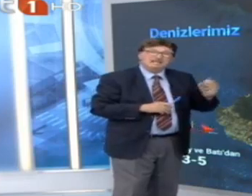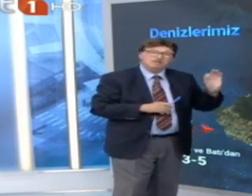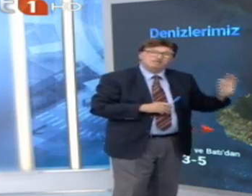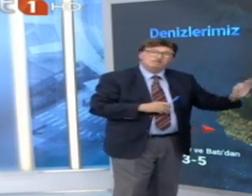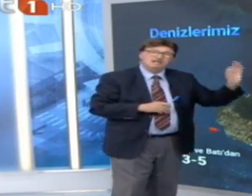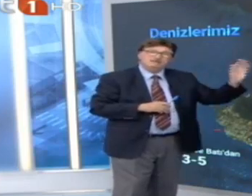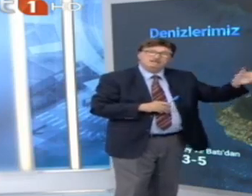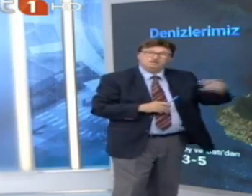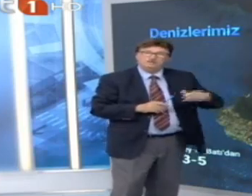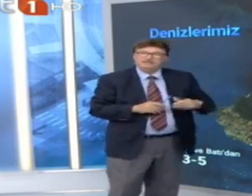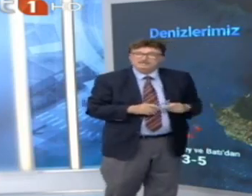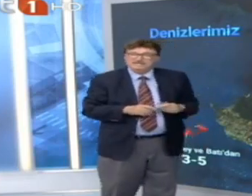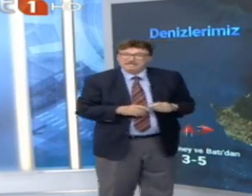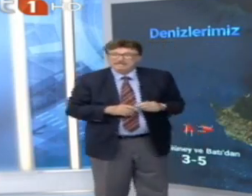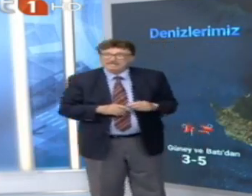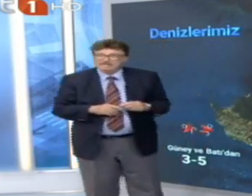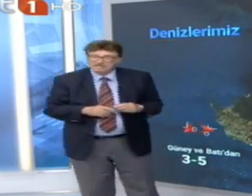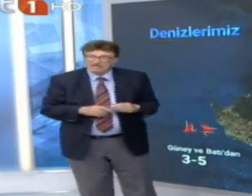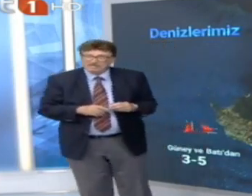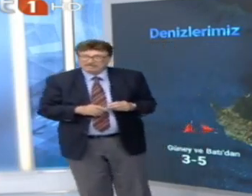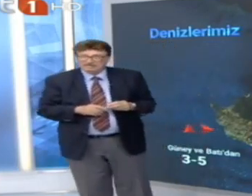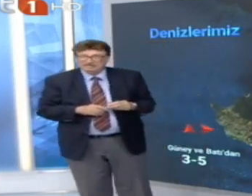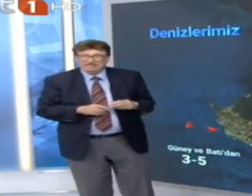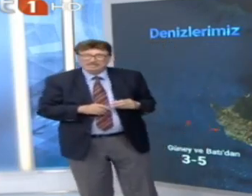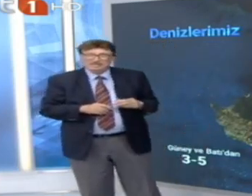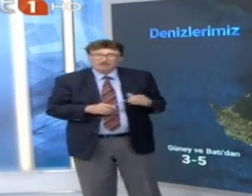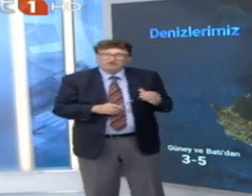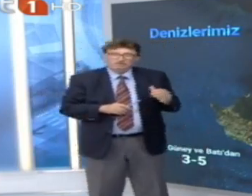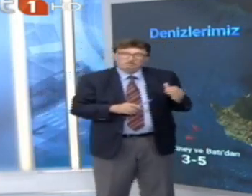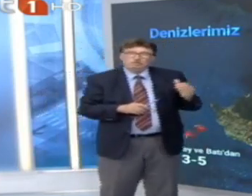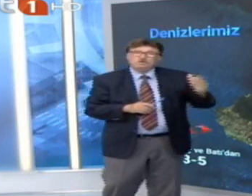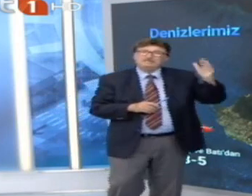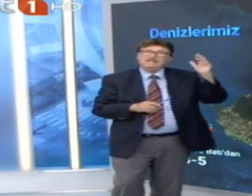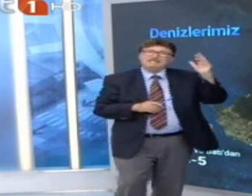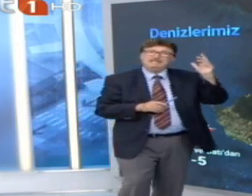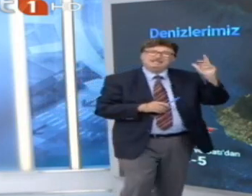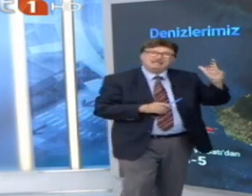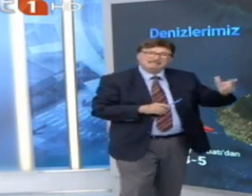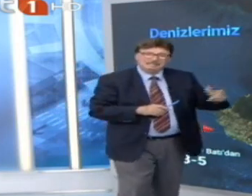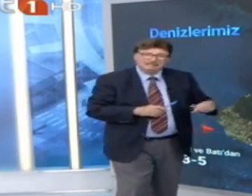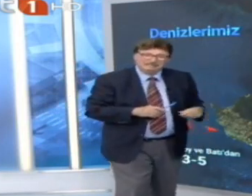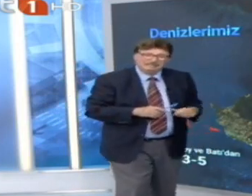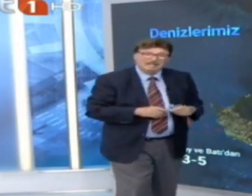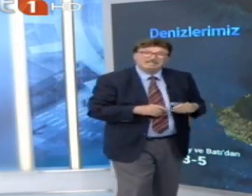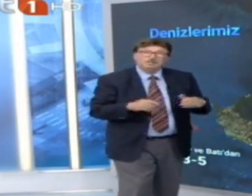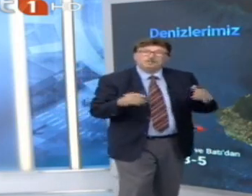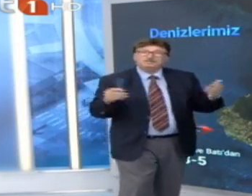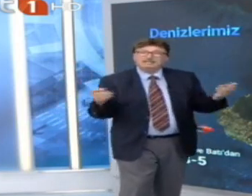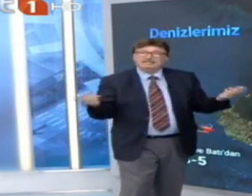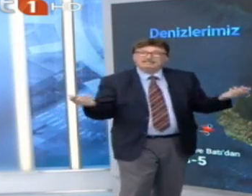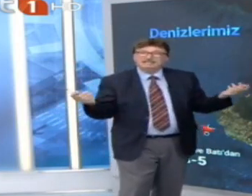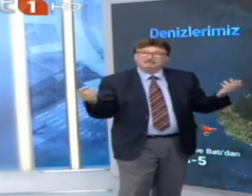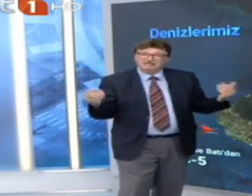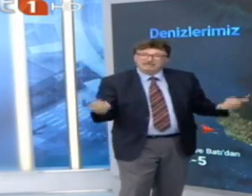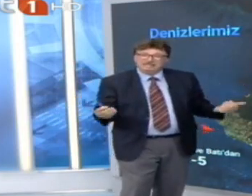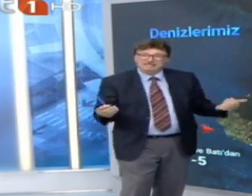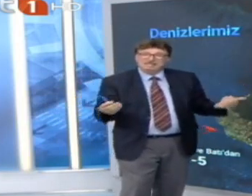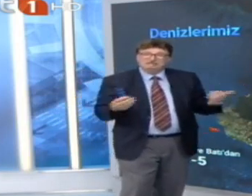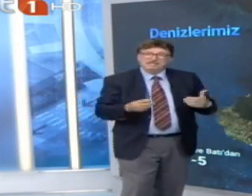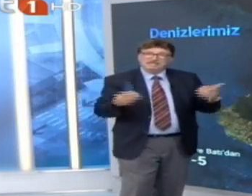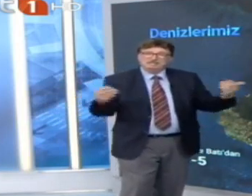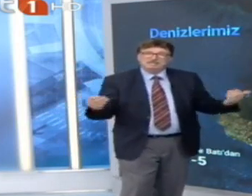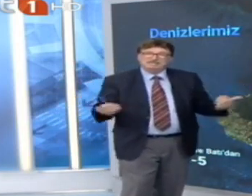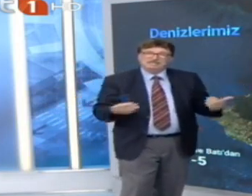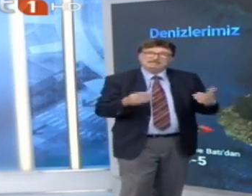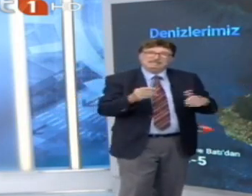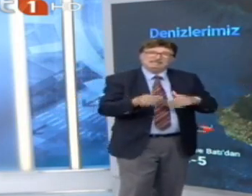batıdan 3 ile 5 kuvvetinde. Esecek, bu tedil dalgalı yani orta dalgalı bir deniz,